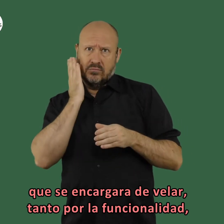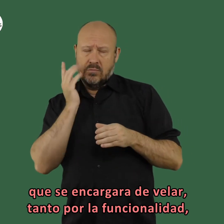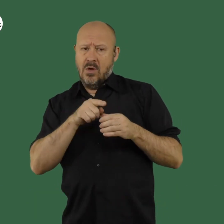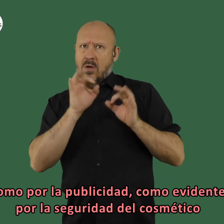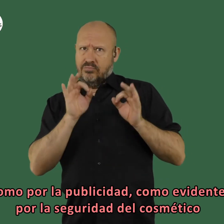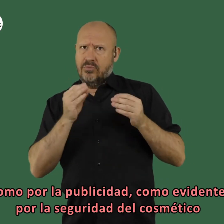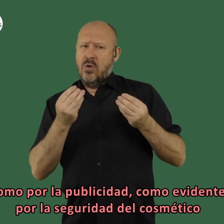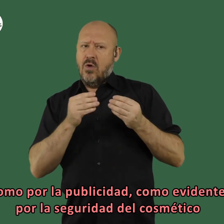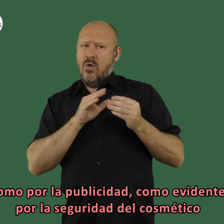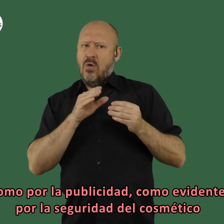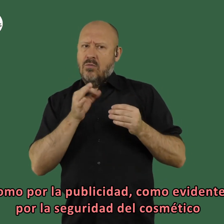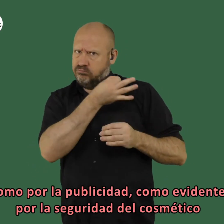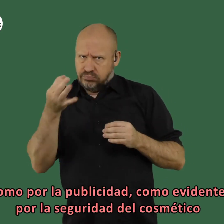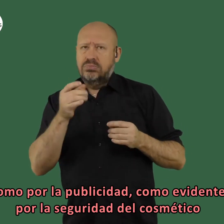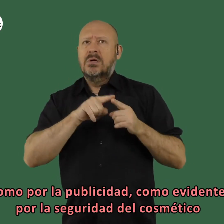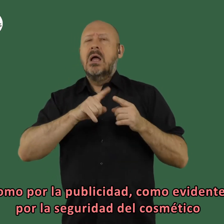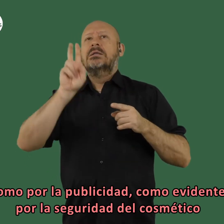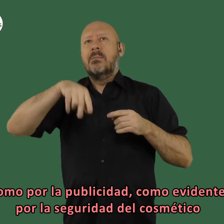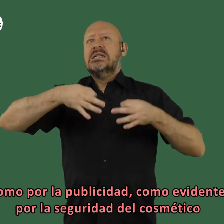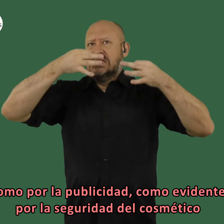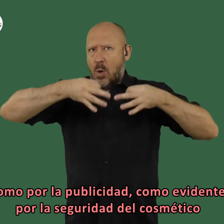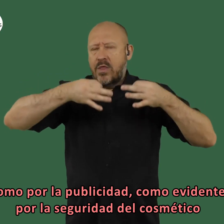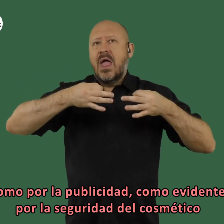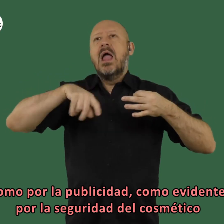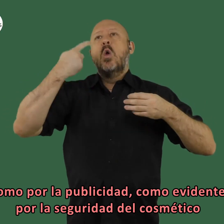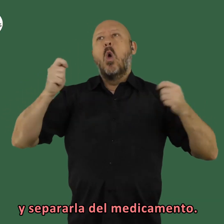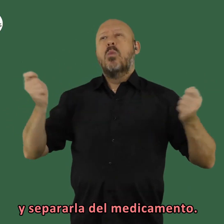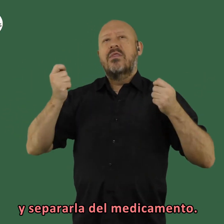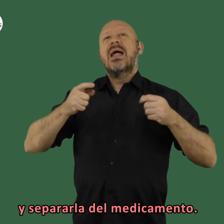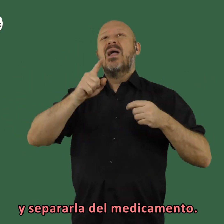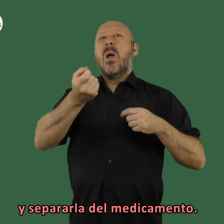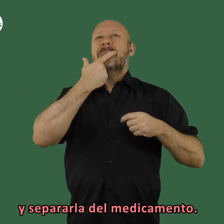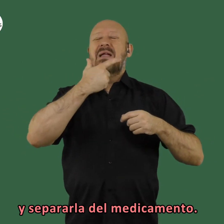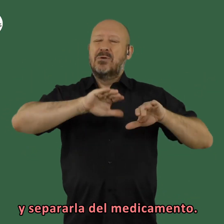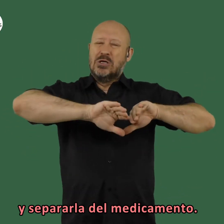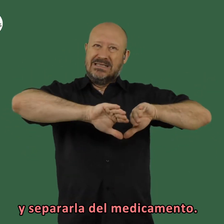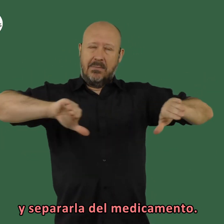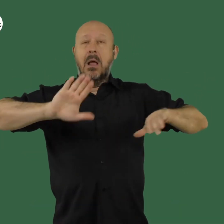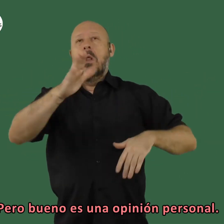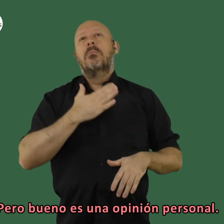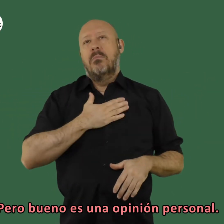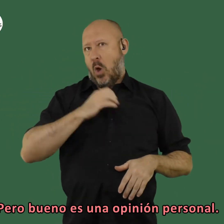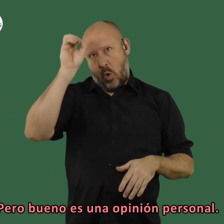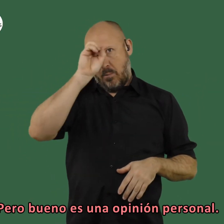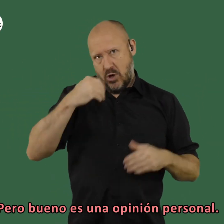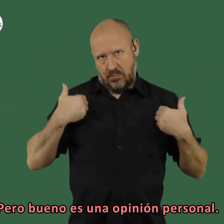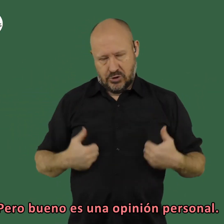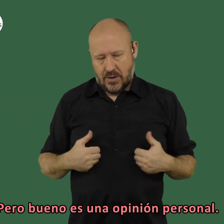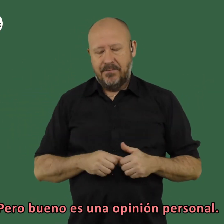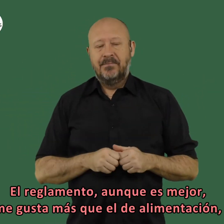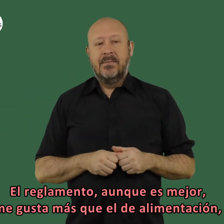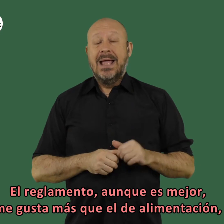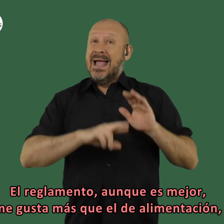funcionalidad como por la publicidad como evidentemente por la seguridad del cosmético y separarla del medicamento pero bueno eso es una opinión